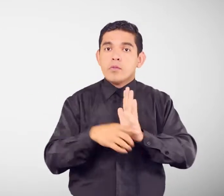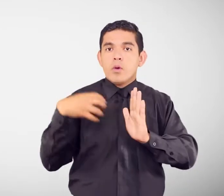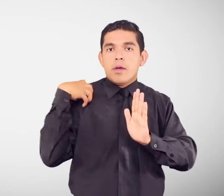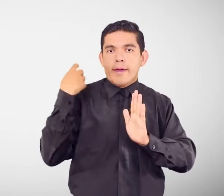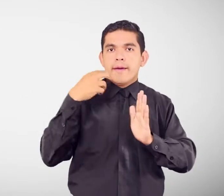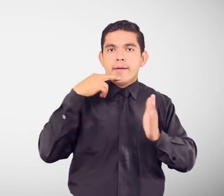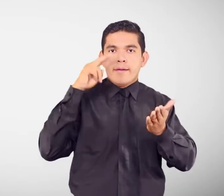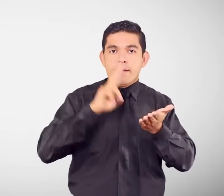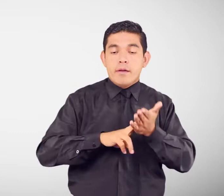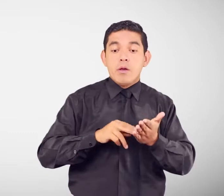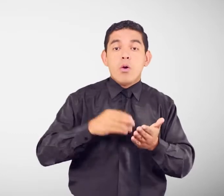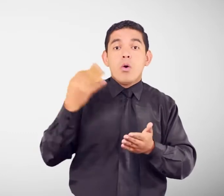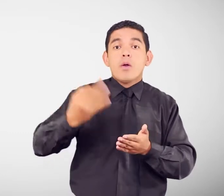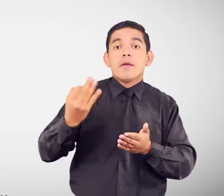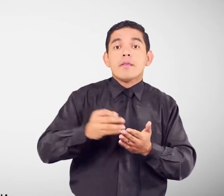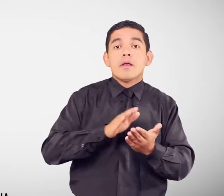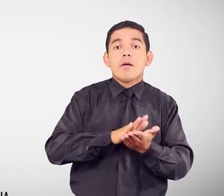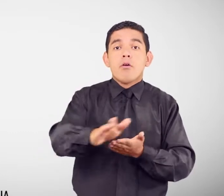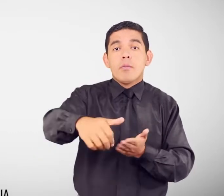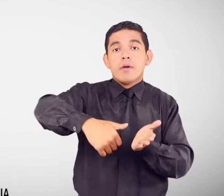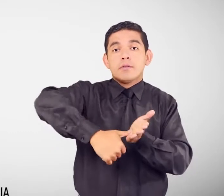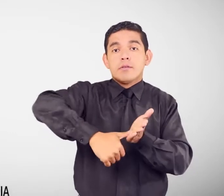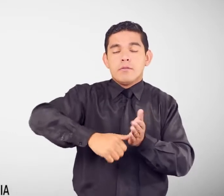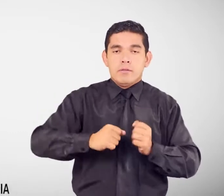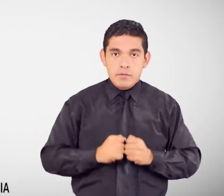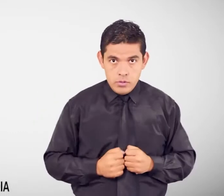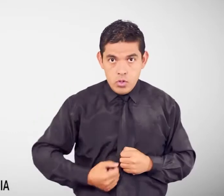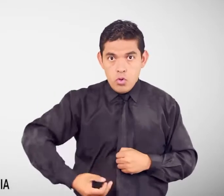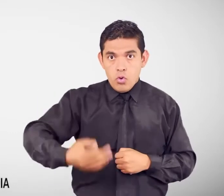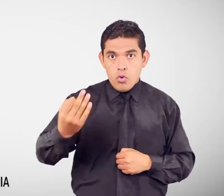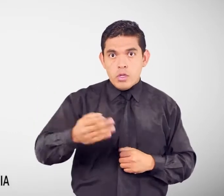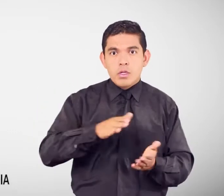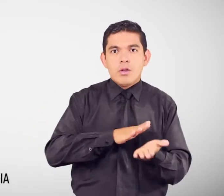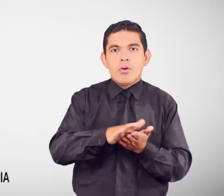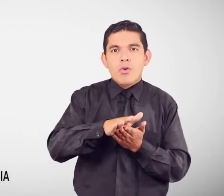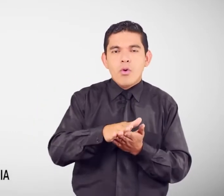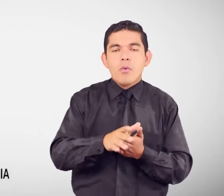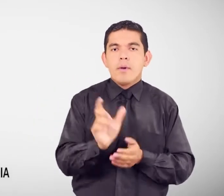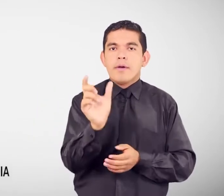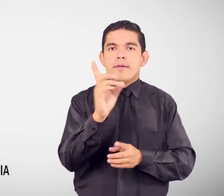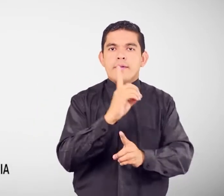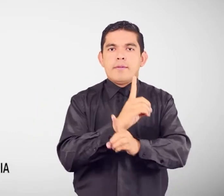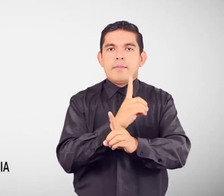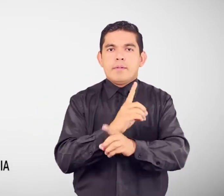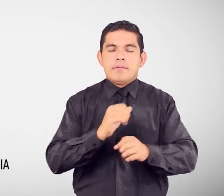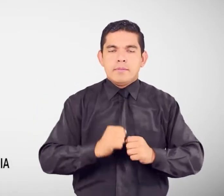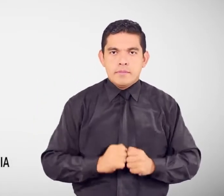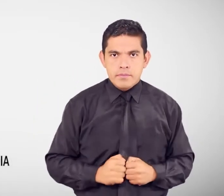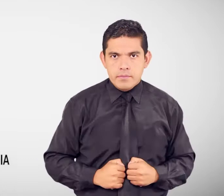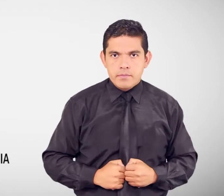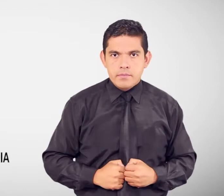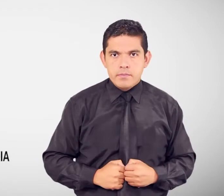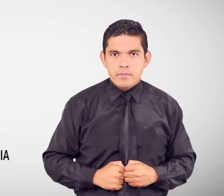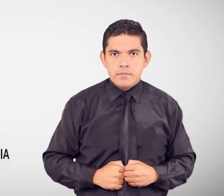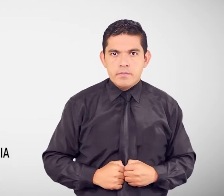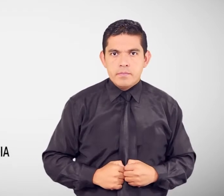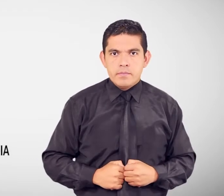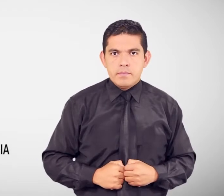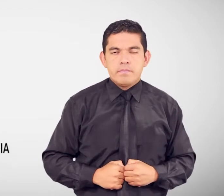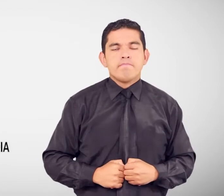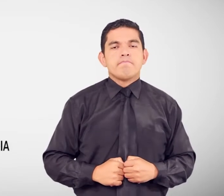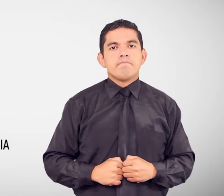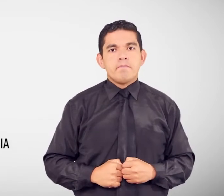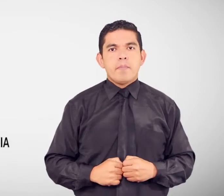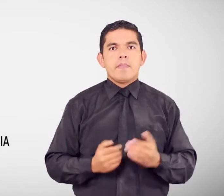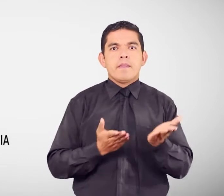Original y copia de la cédula de ciudadanía Original y copia del carné de discapacidad Servicios